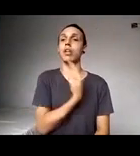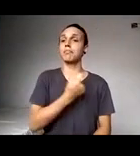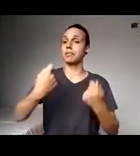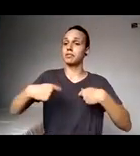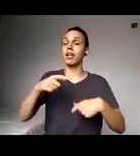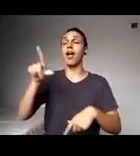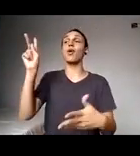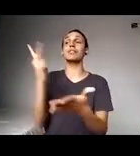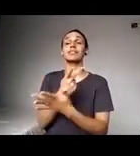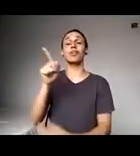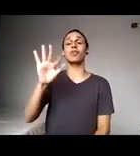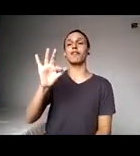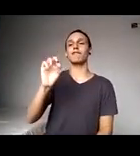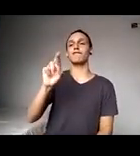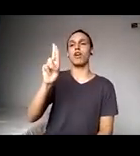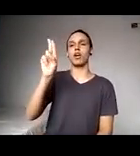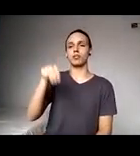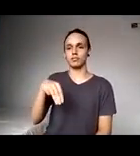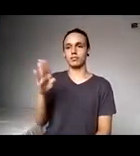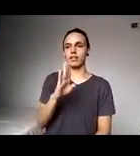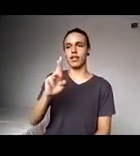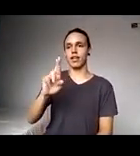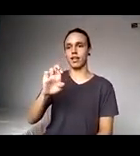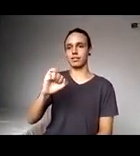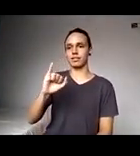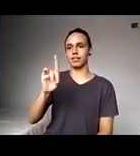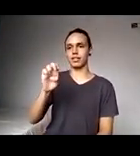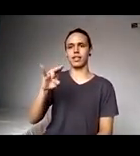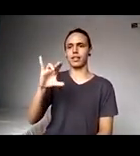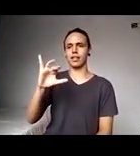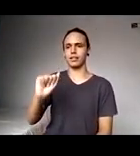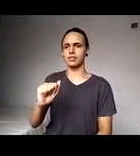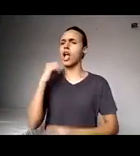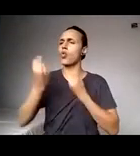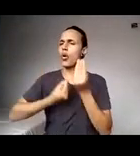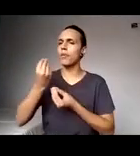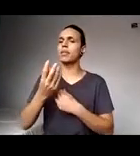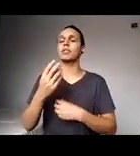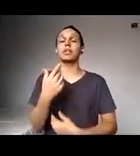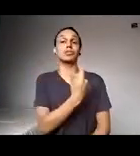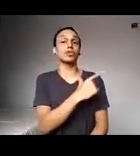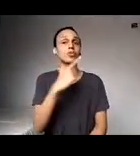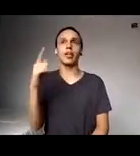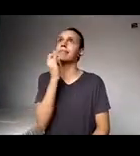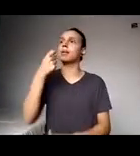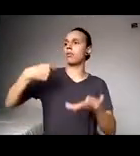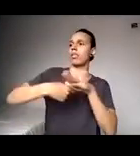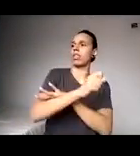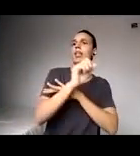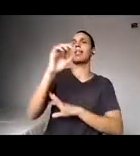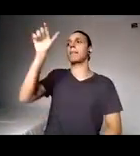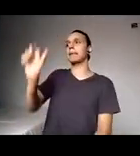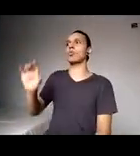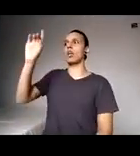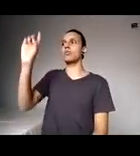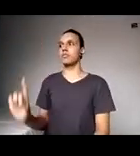residência é como fazer essa conversão, por exemplo, não entrou pessoas por meio da cota com deficiência, ela volta para uma